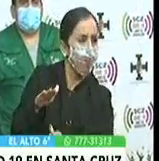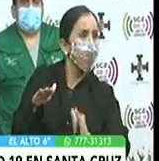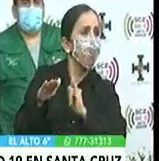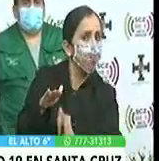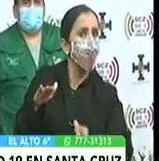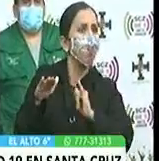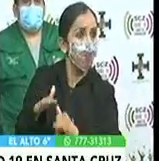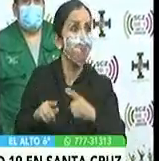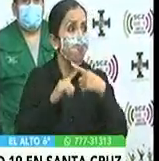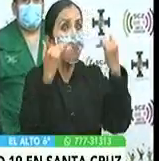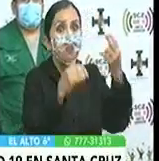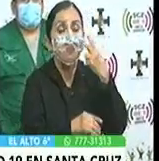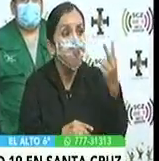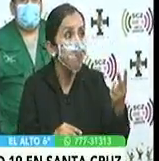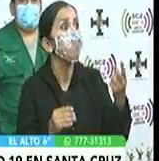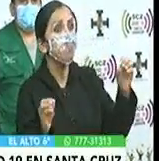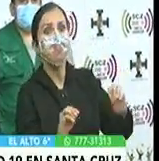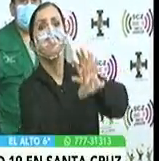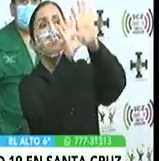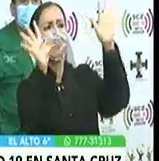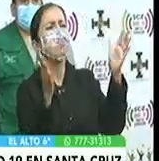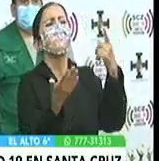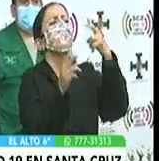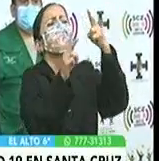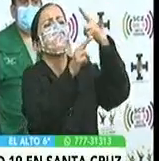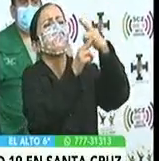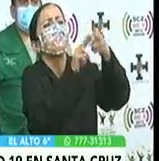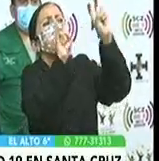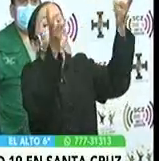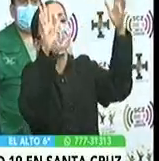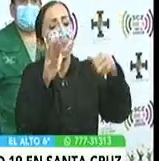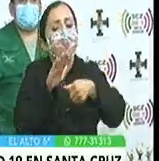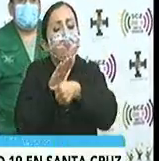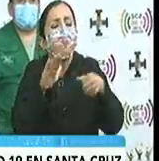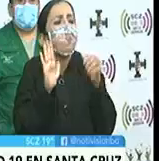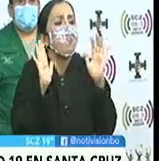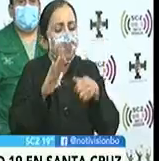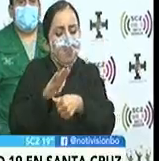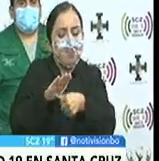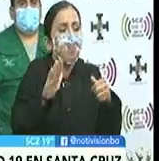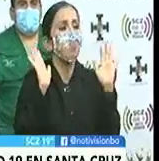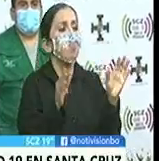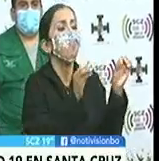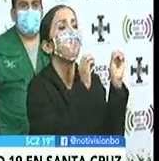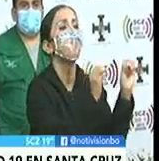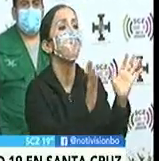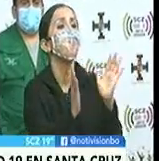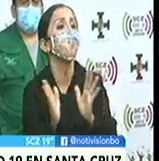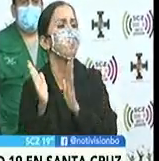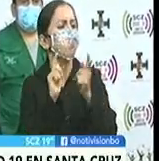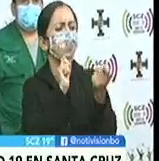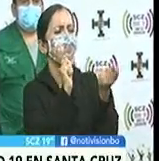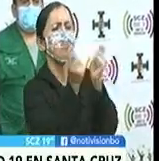claramente se observa una denominada cuarentena ordenada que evidentemente se